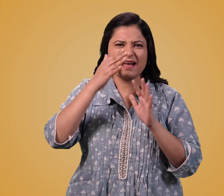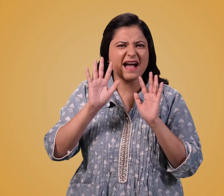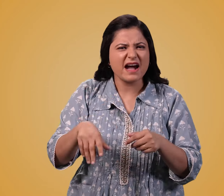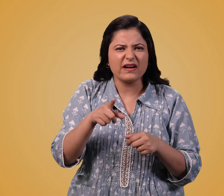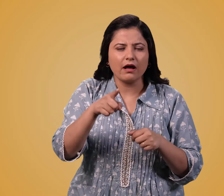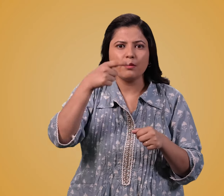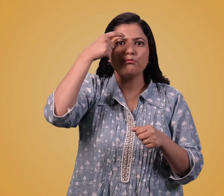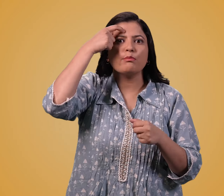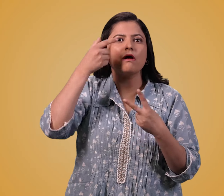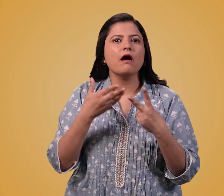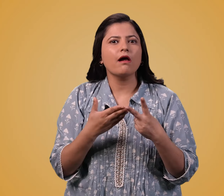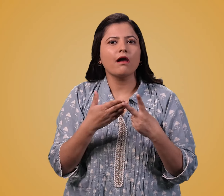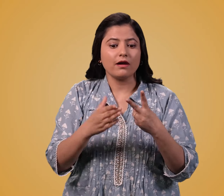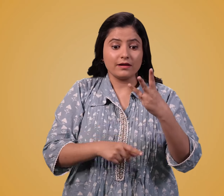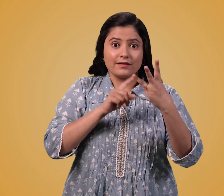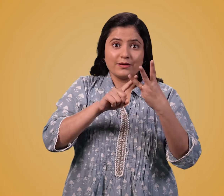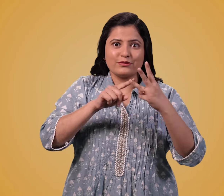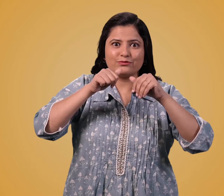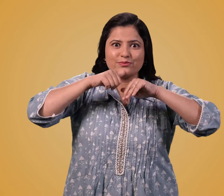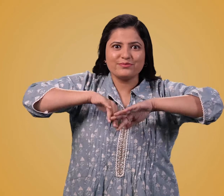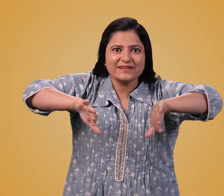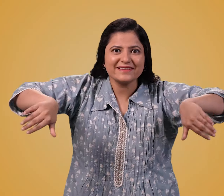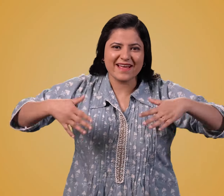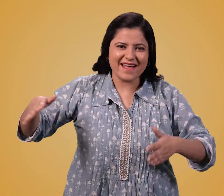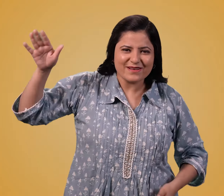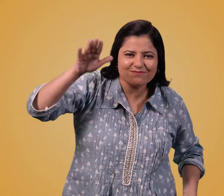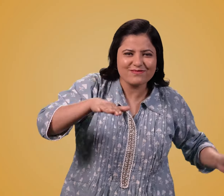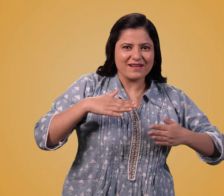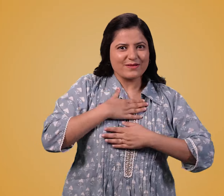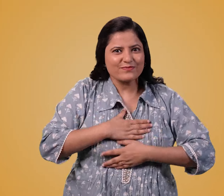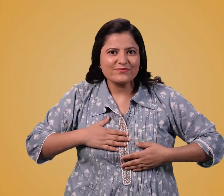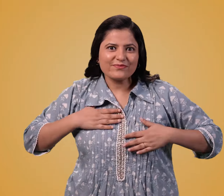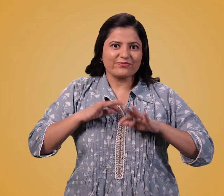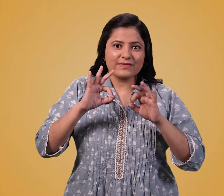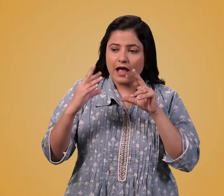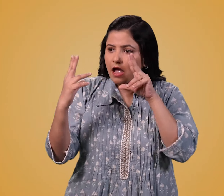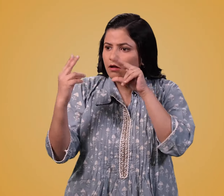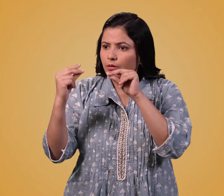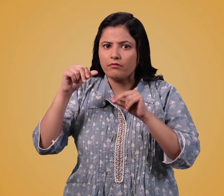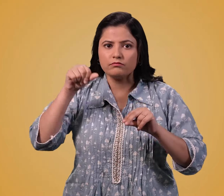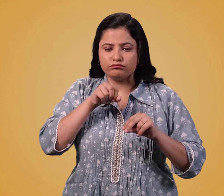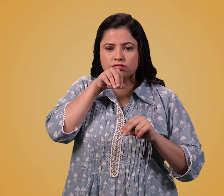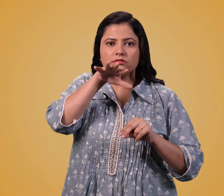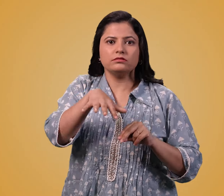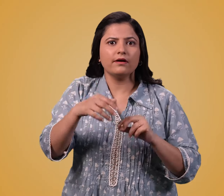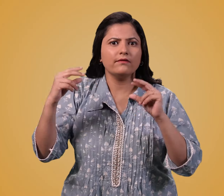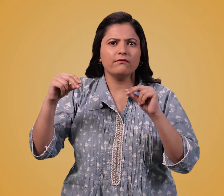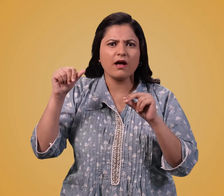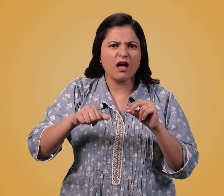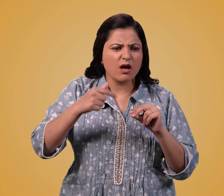आप सभी कोई समसा का सामना करना पड़ा होगा जब आप तैरने जाते हो तो आप पानी के नीचे भी बात नहीं कर सकते